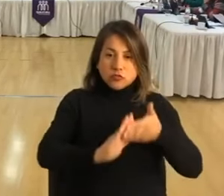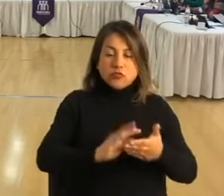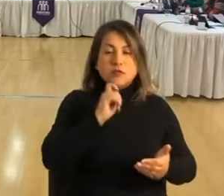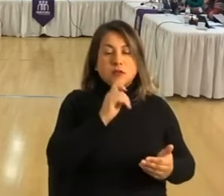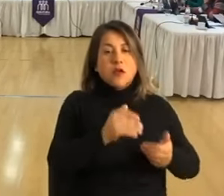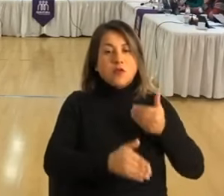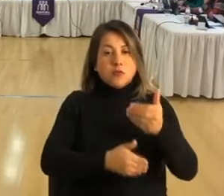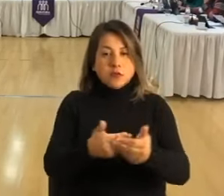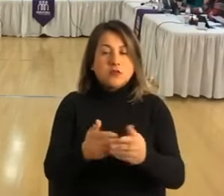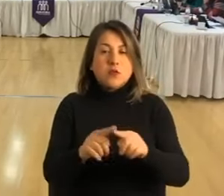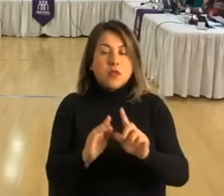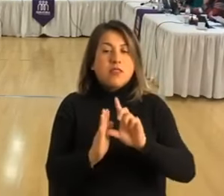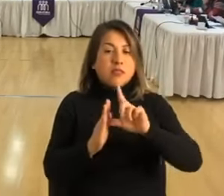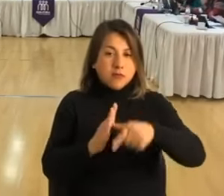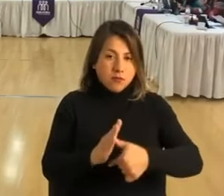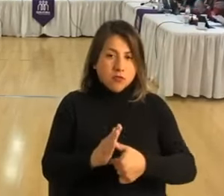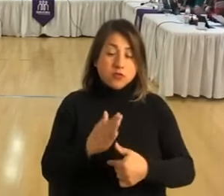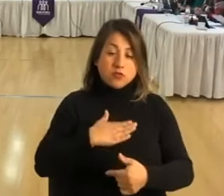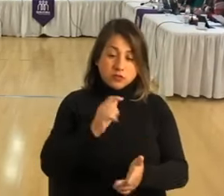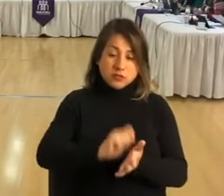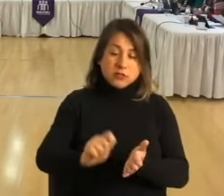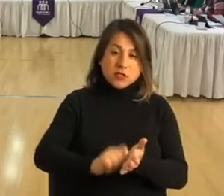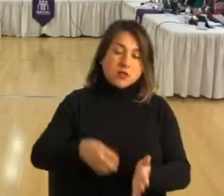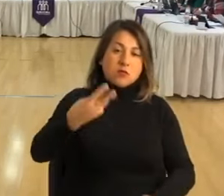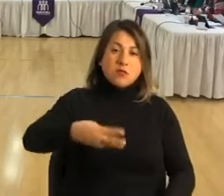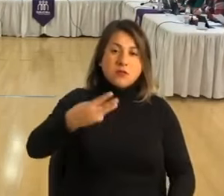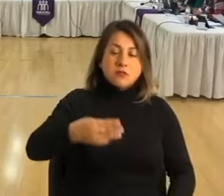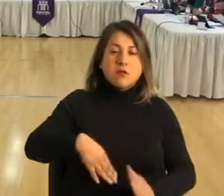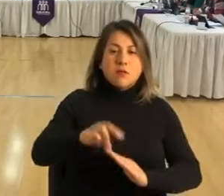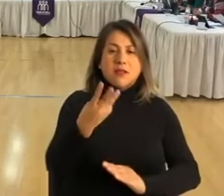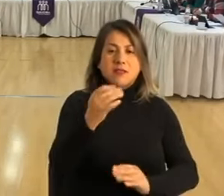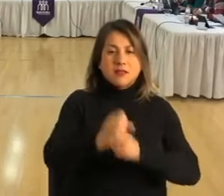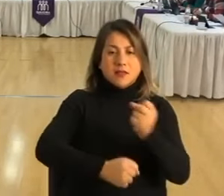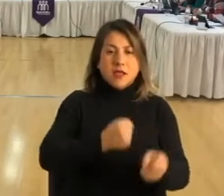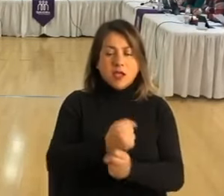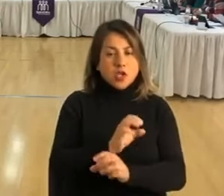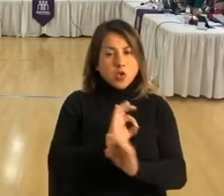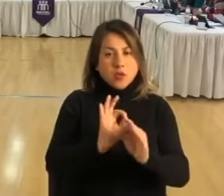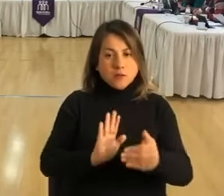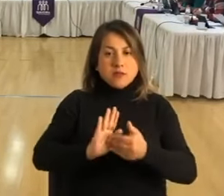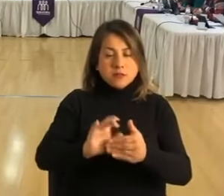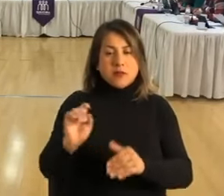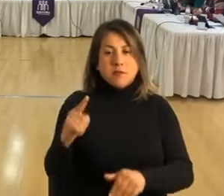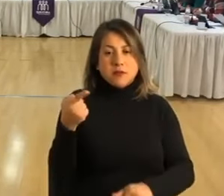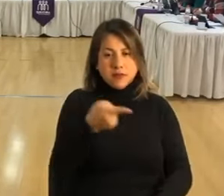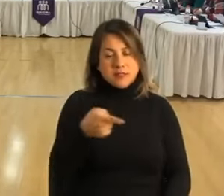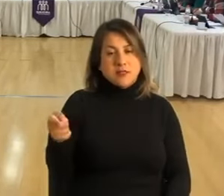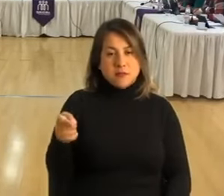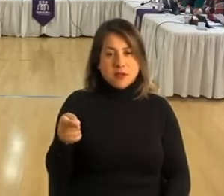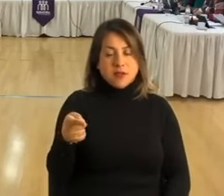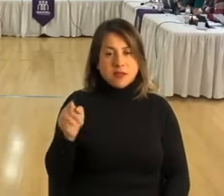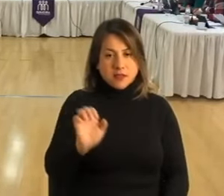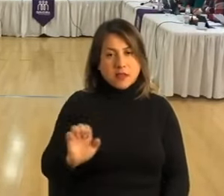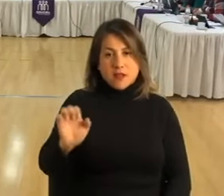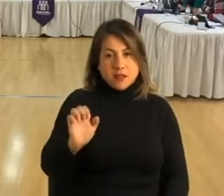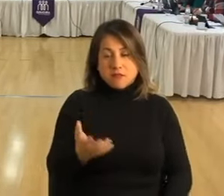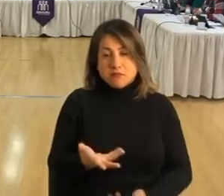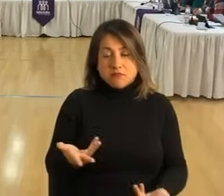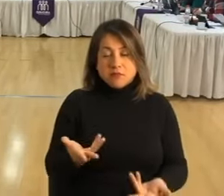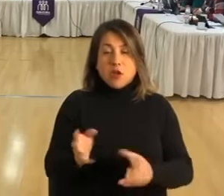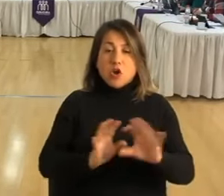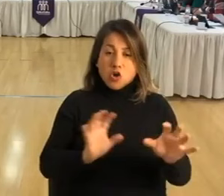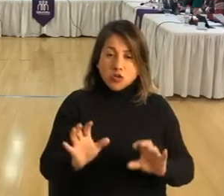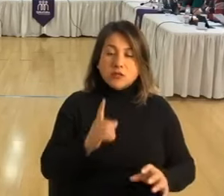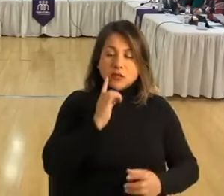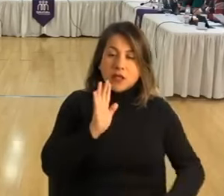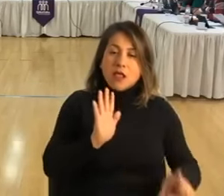un proceso que se demora. Y desde que yo soy secretario municipal, hace más de 30 años, nunca se ha presentado en la primera semana de enero. Son cosas